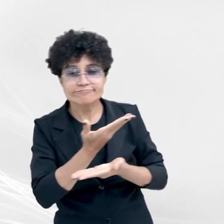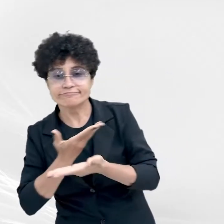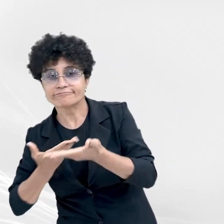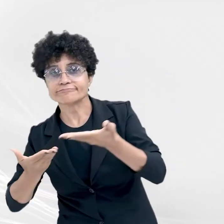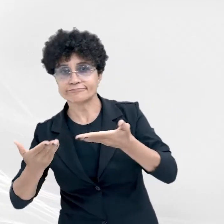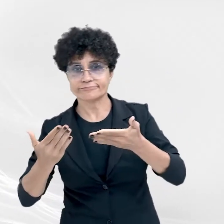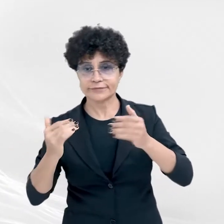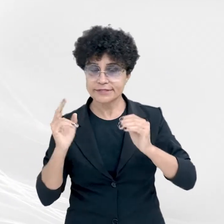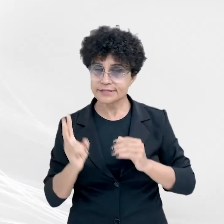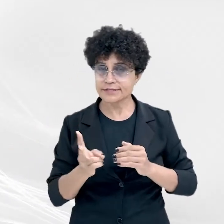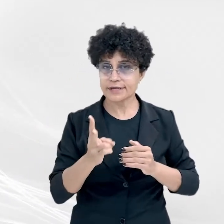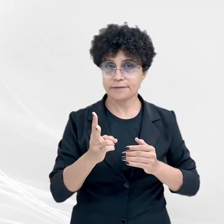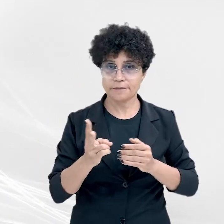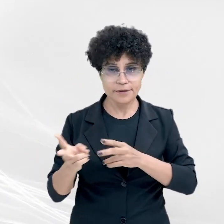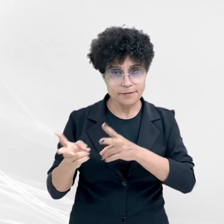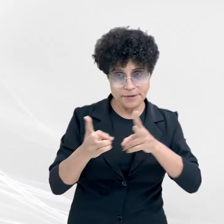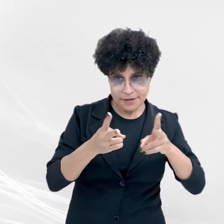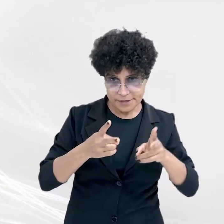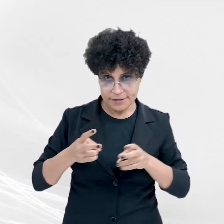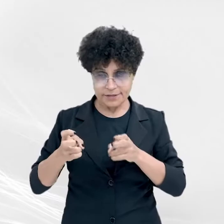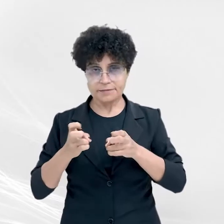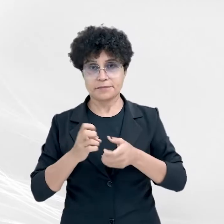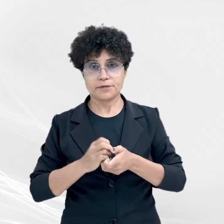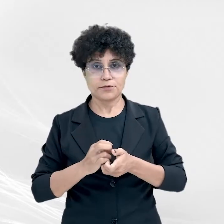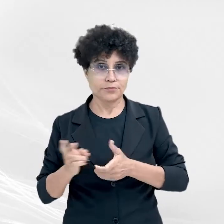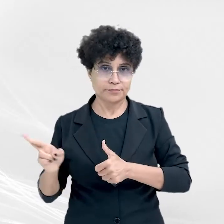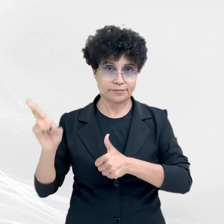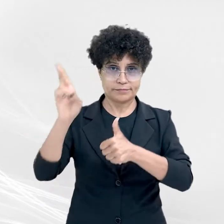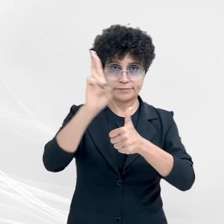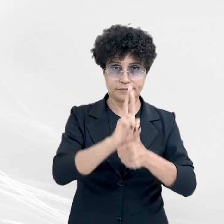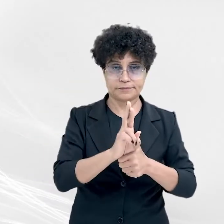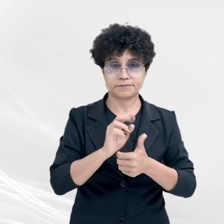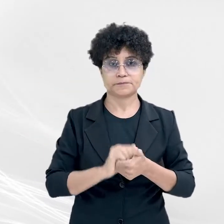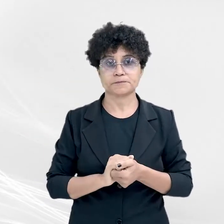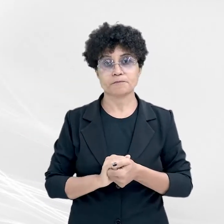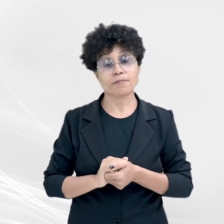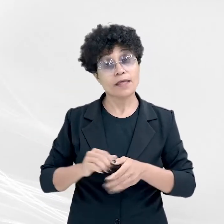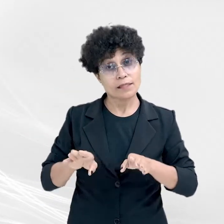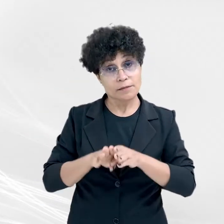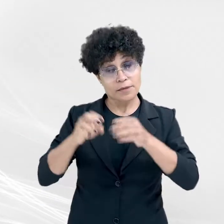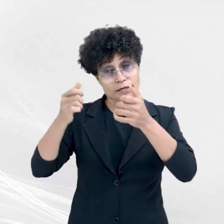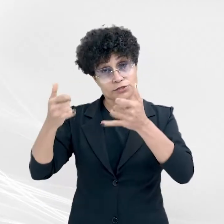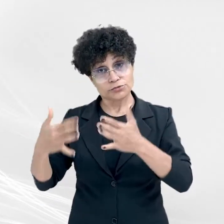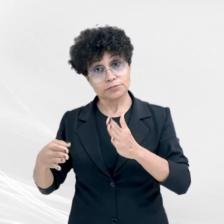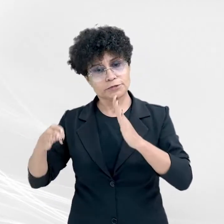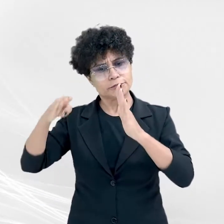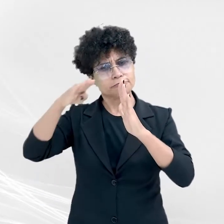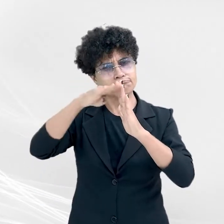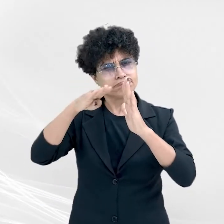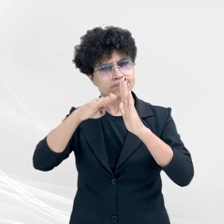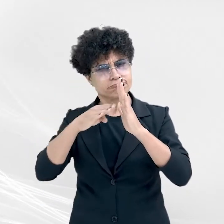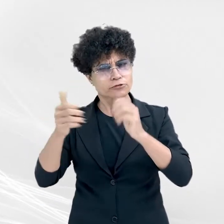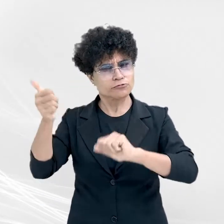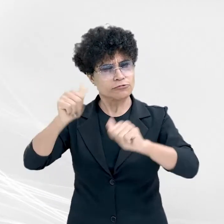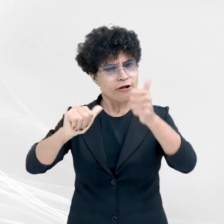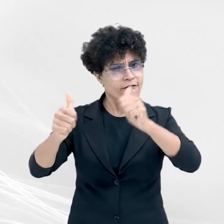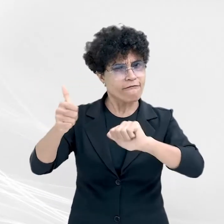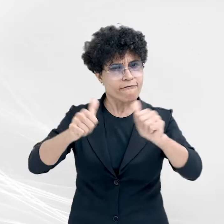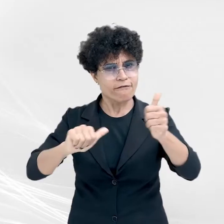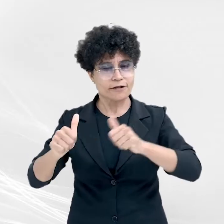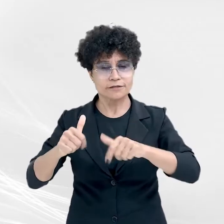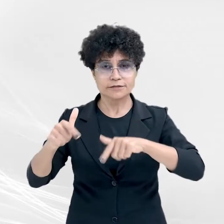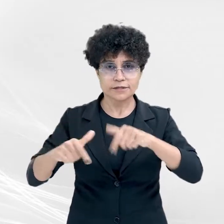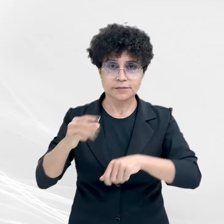Observou o Procurador-Geral de Justiça. Segundo ele, os critérios de avaliação dos trabalhos dos